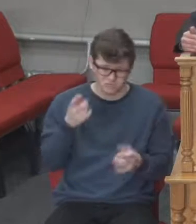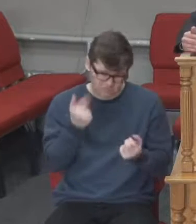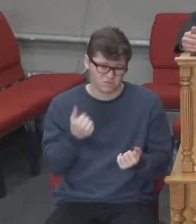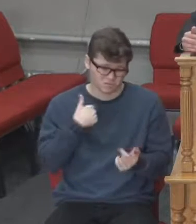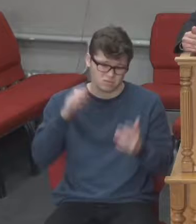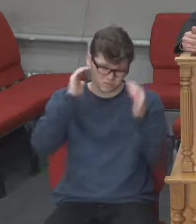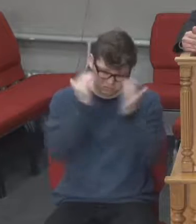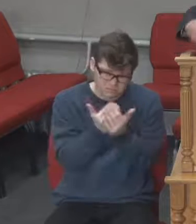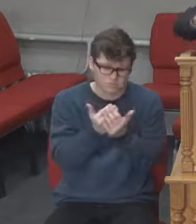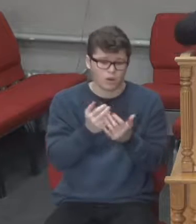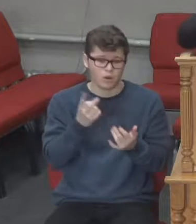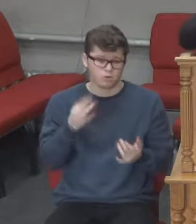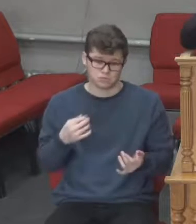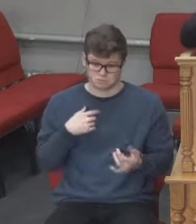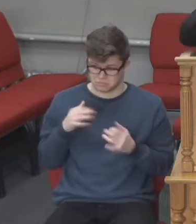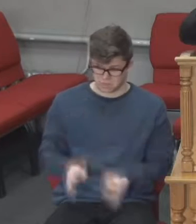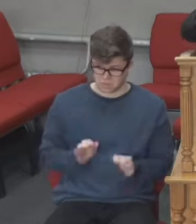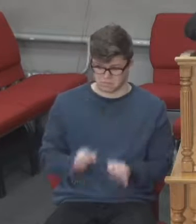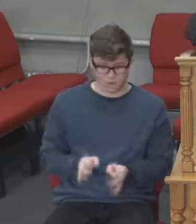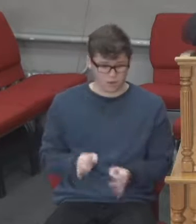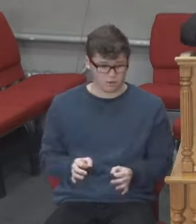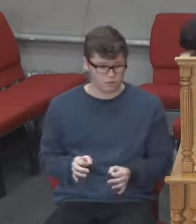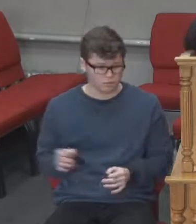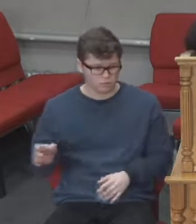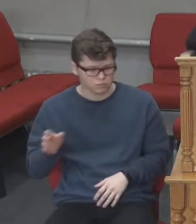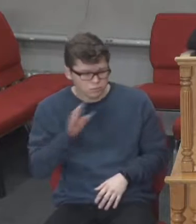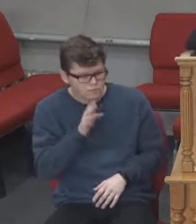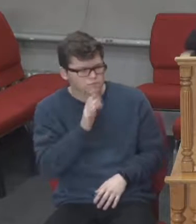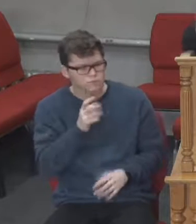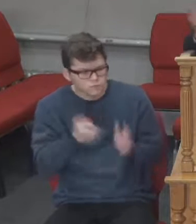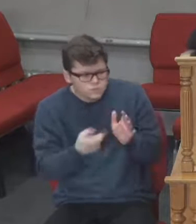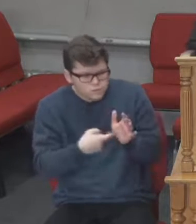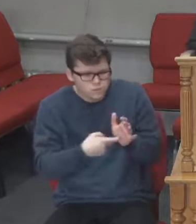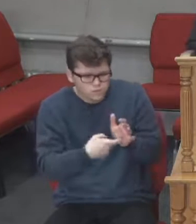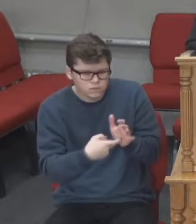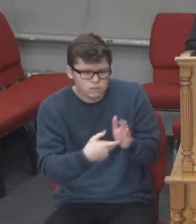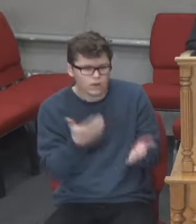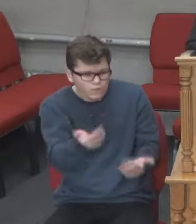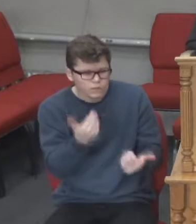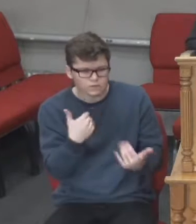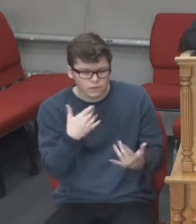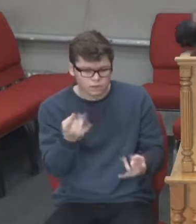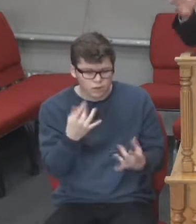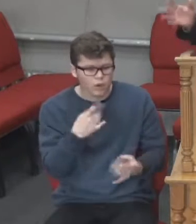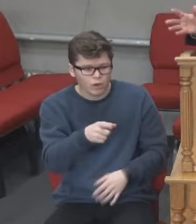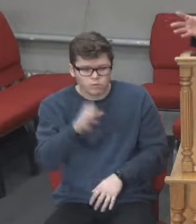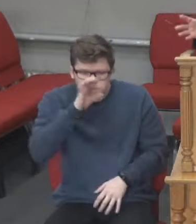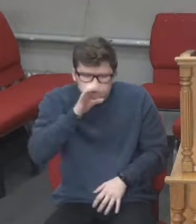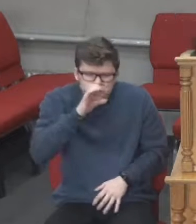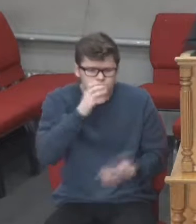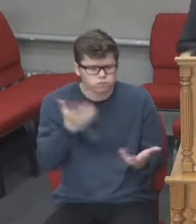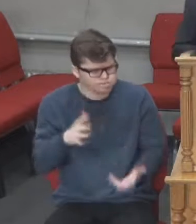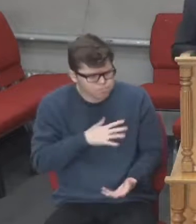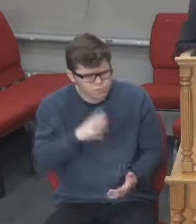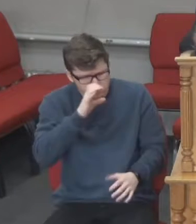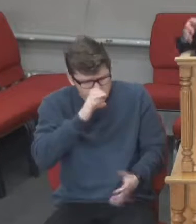ізольована, і кореспондентка все хотіла докопатися, щоб виття сказала, як їй було недобре. А навколо вас,